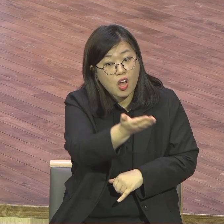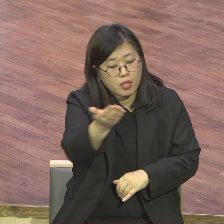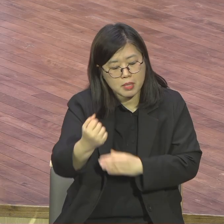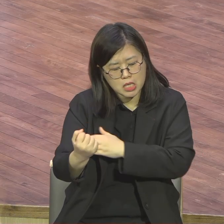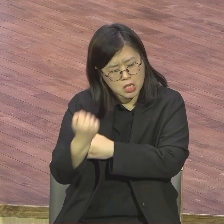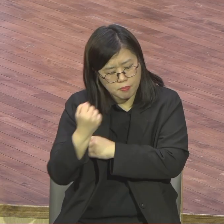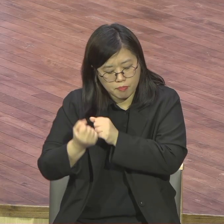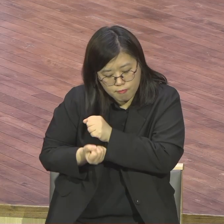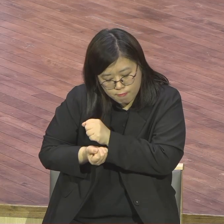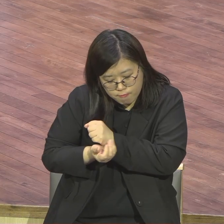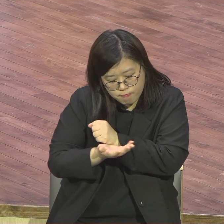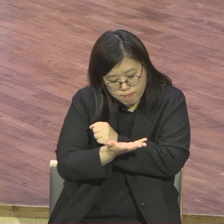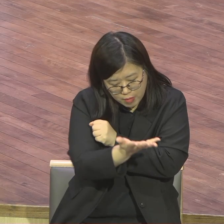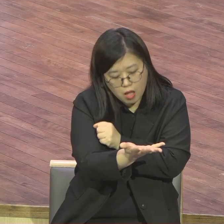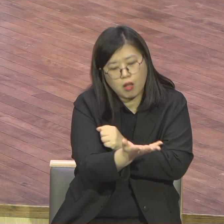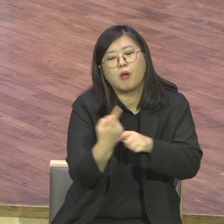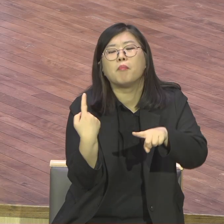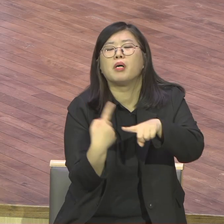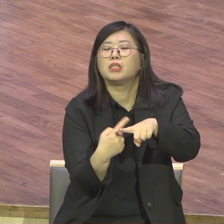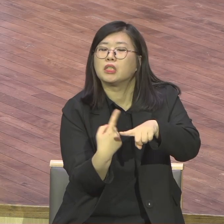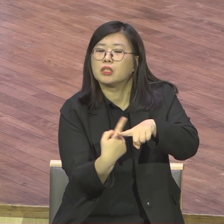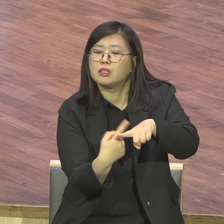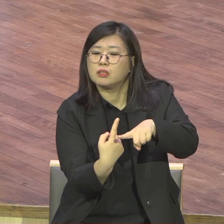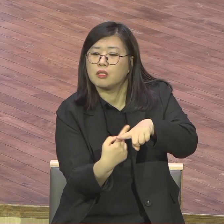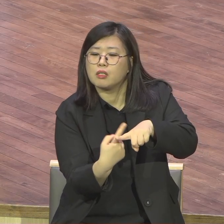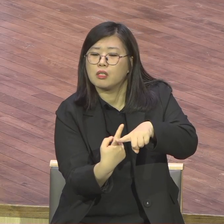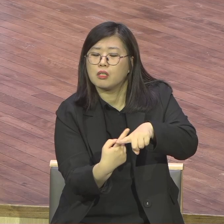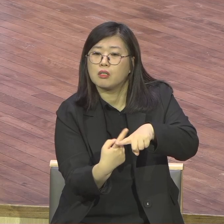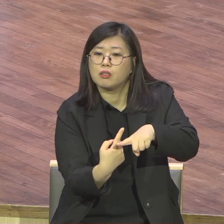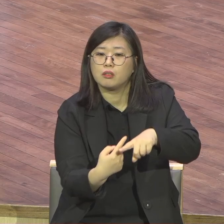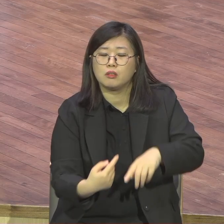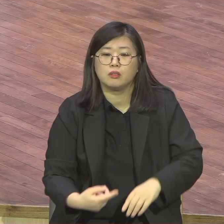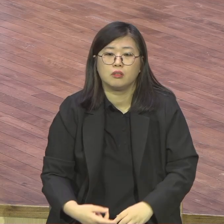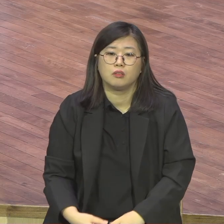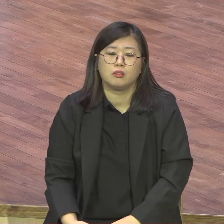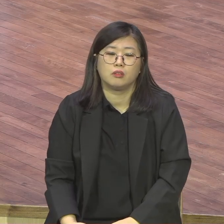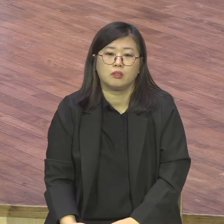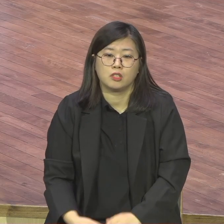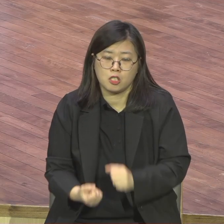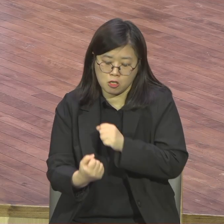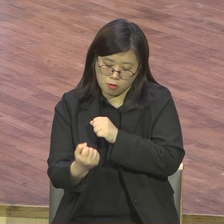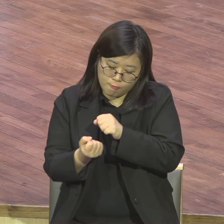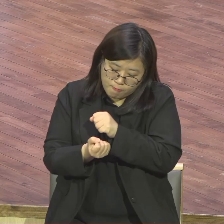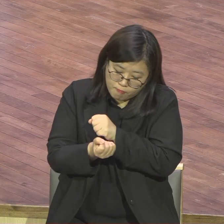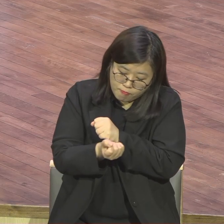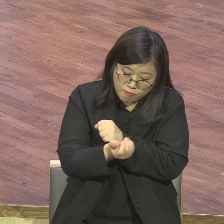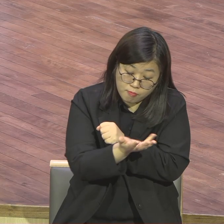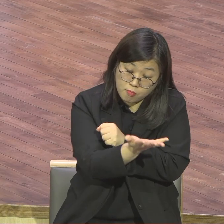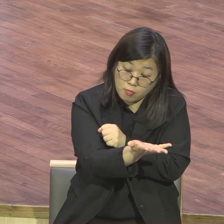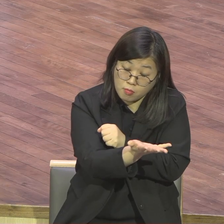어떻게 영향을 입히느냐 영향력 이거는요 말이